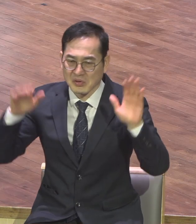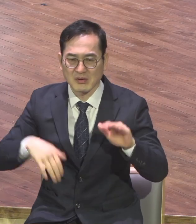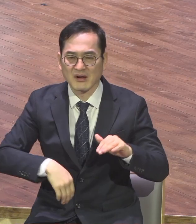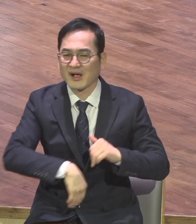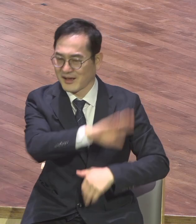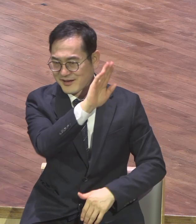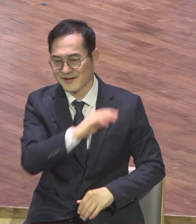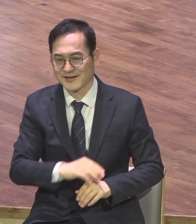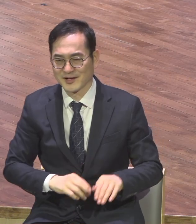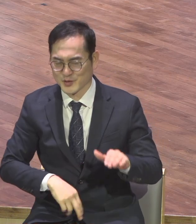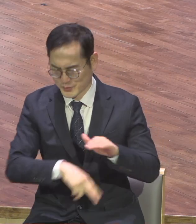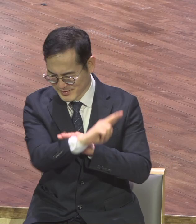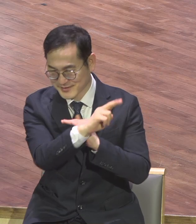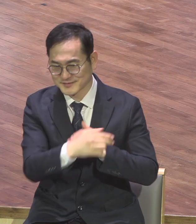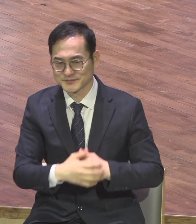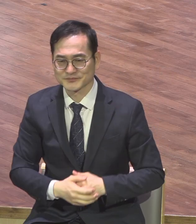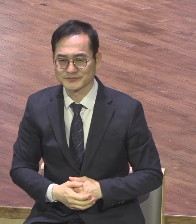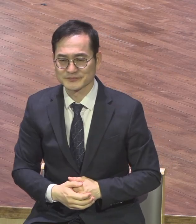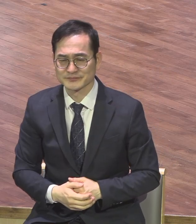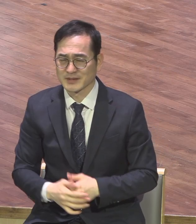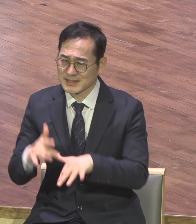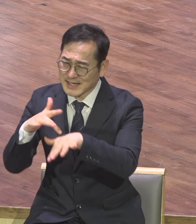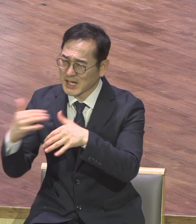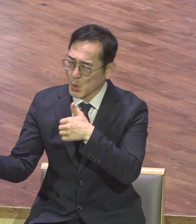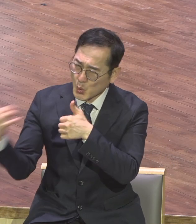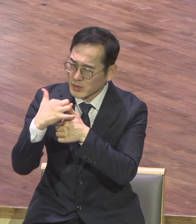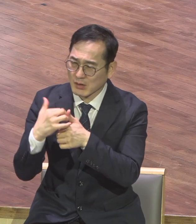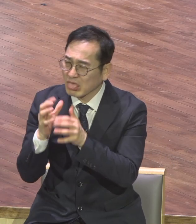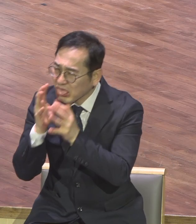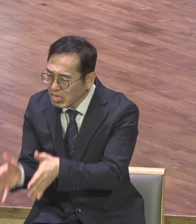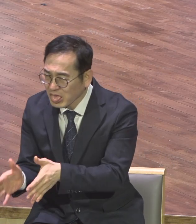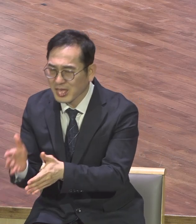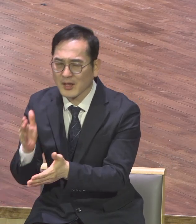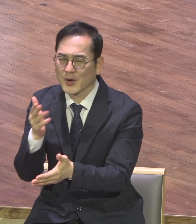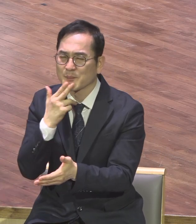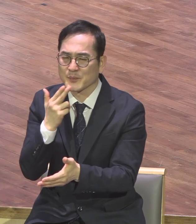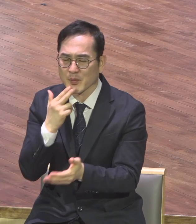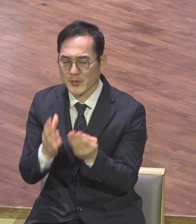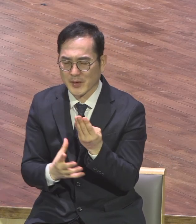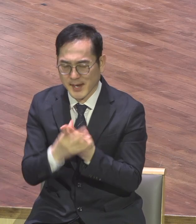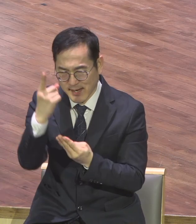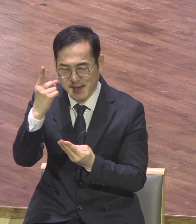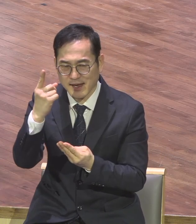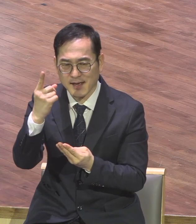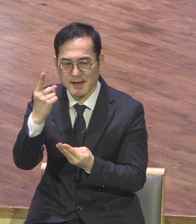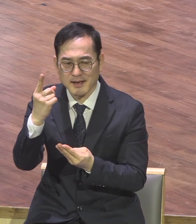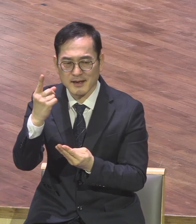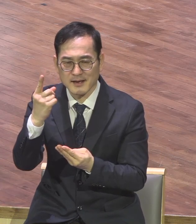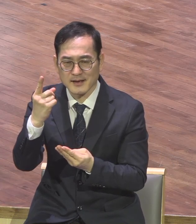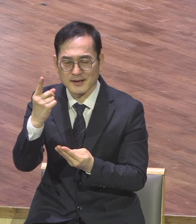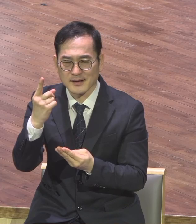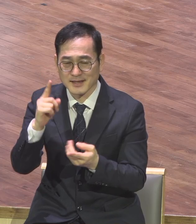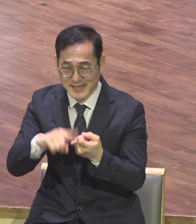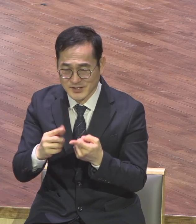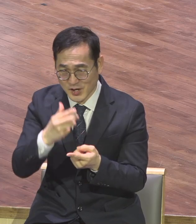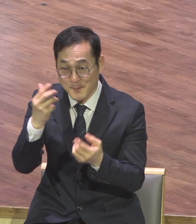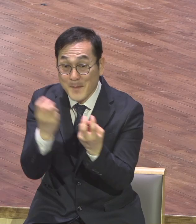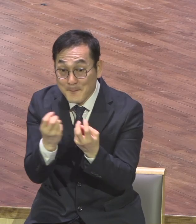사단 공격에 속지 않고 원리스를 이루어가는 중요한 영적 비결에 대해서 언급을 하고 있습니다 그 첫째가 뭐냐